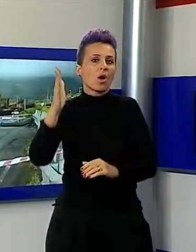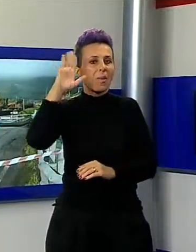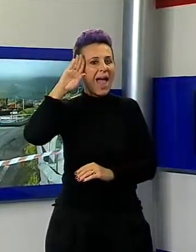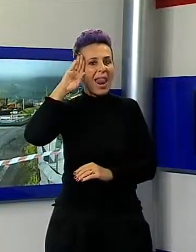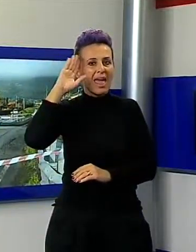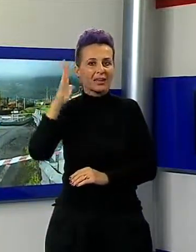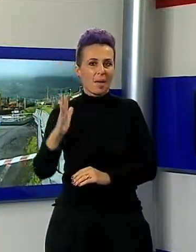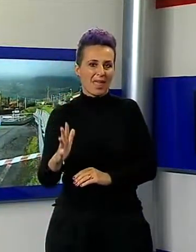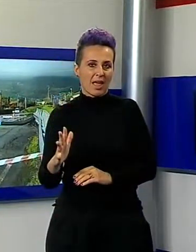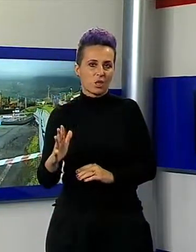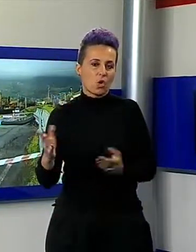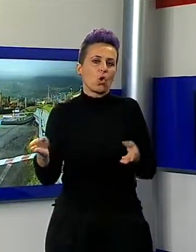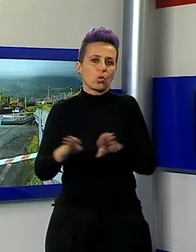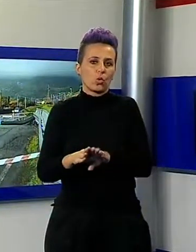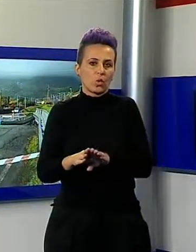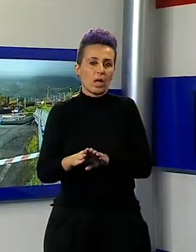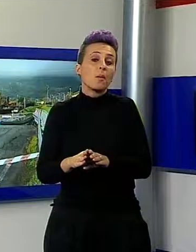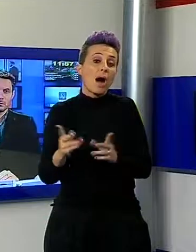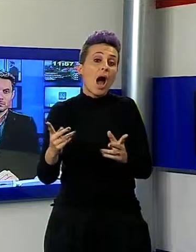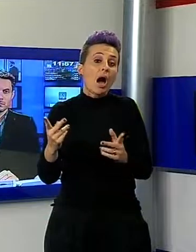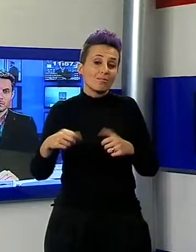una scia di danni, per fortuna contenuti.